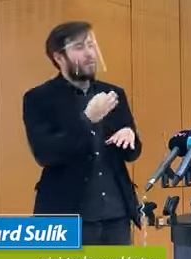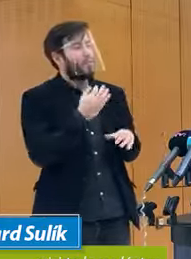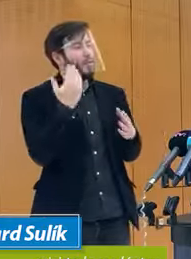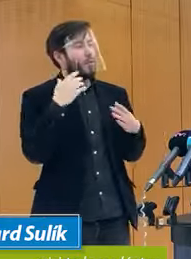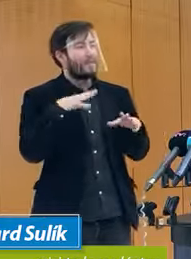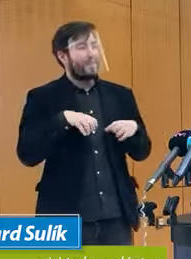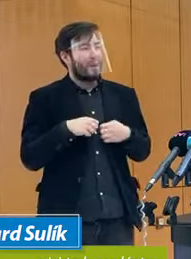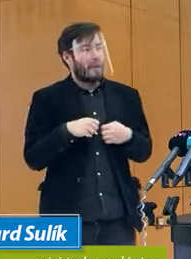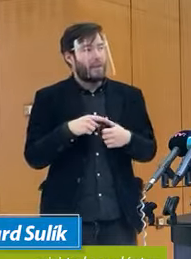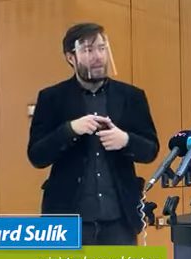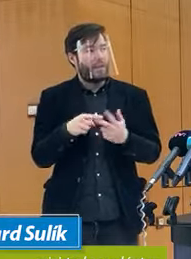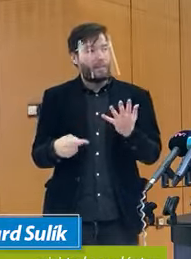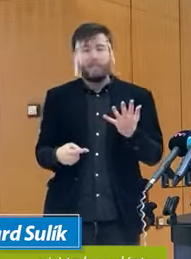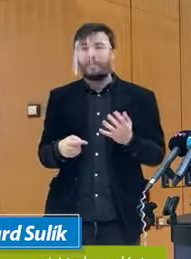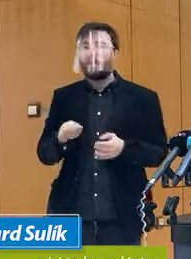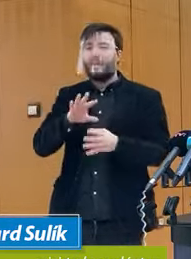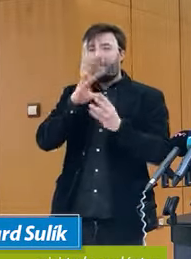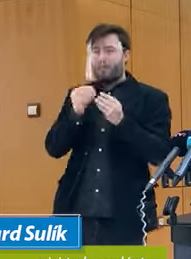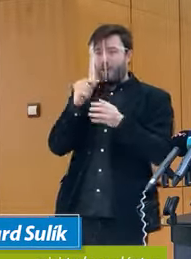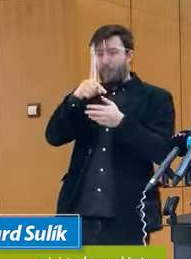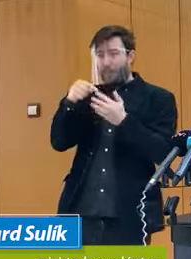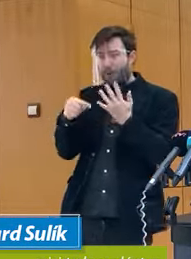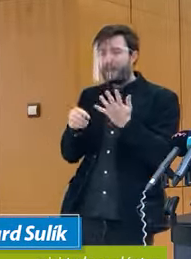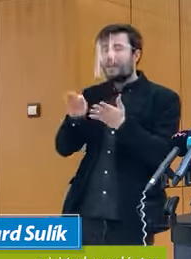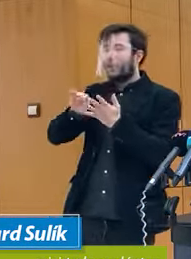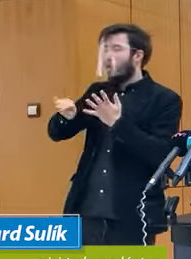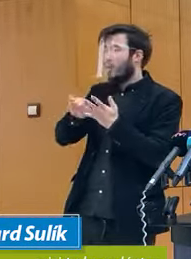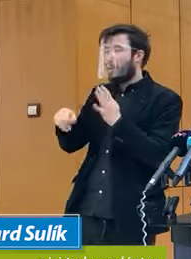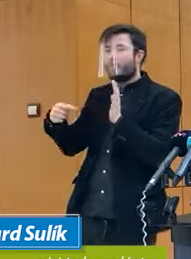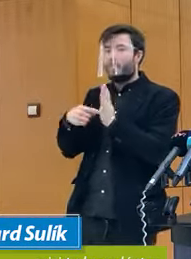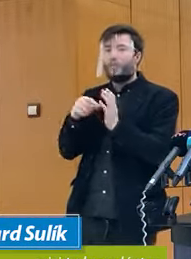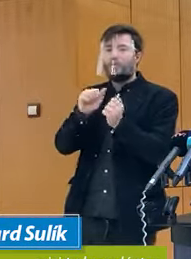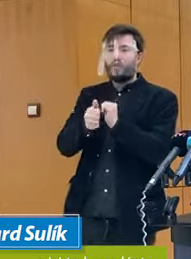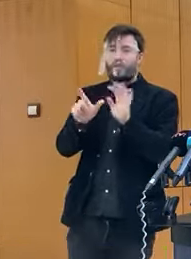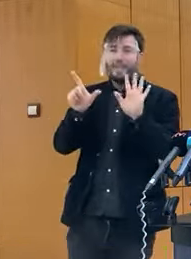Všetky body, okrem bodu číslo 7,